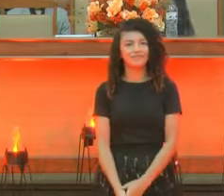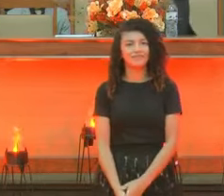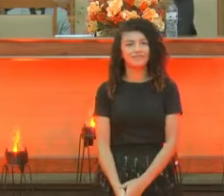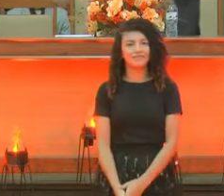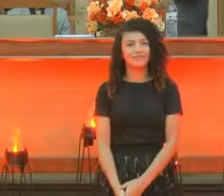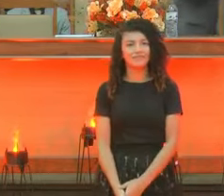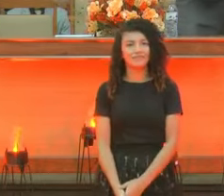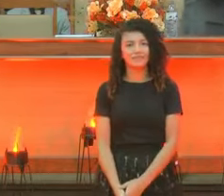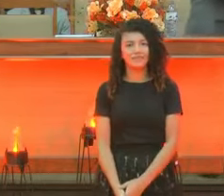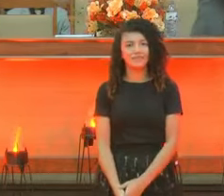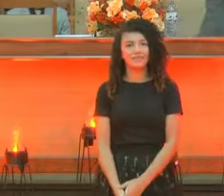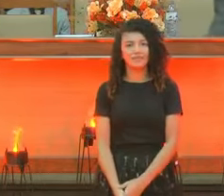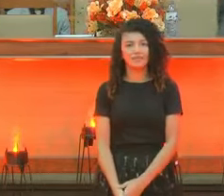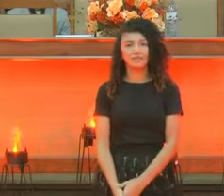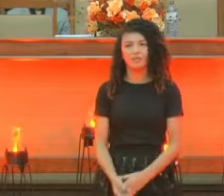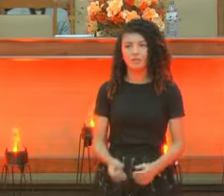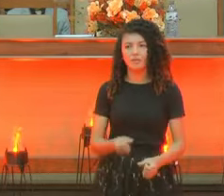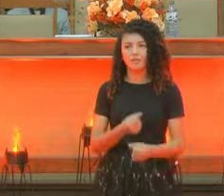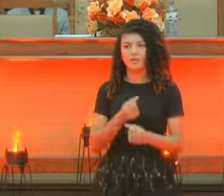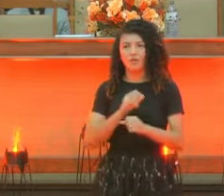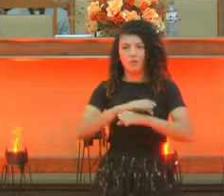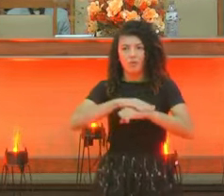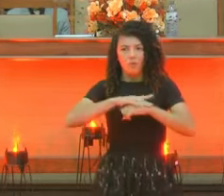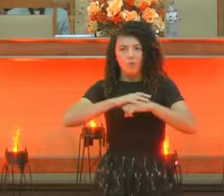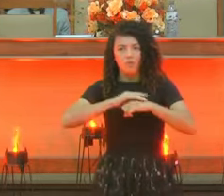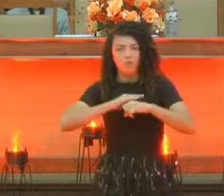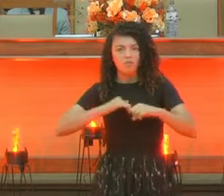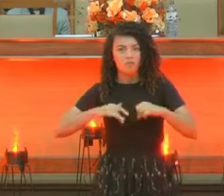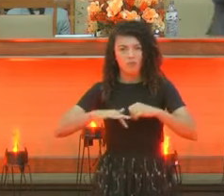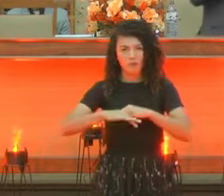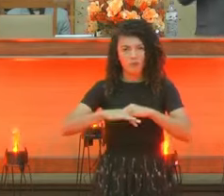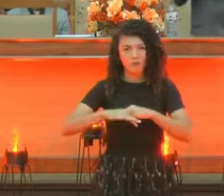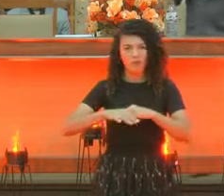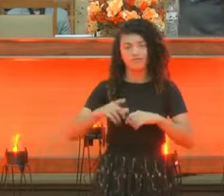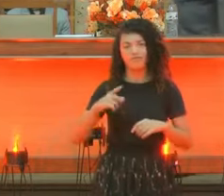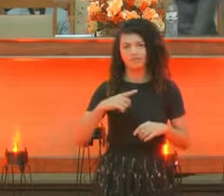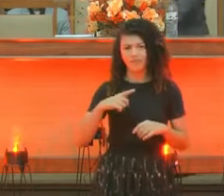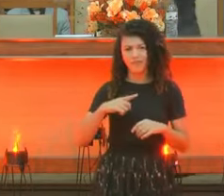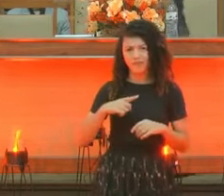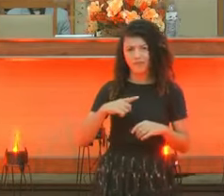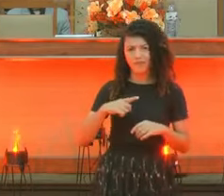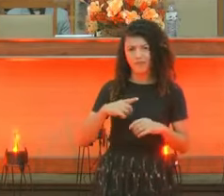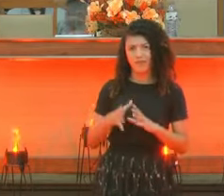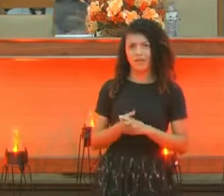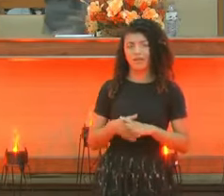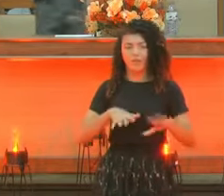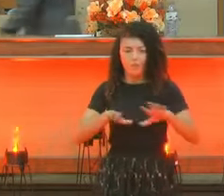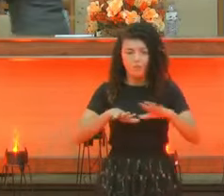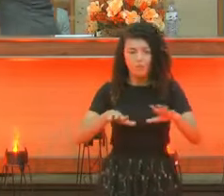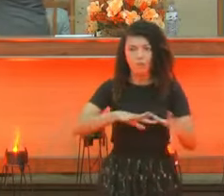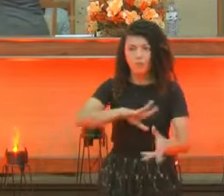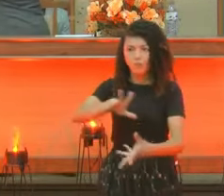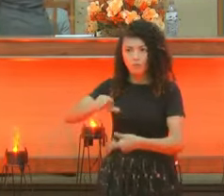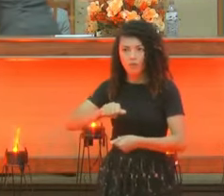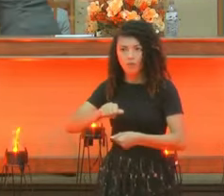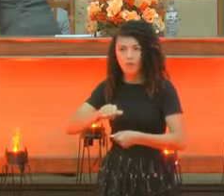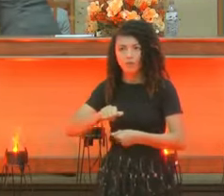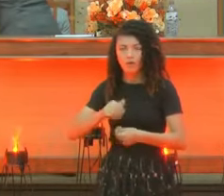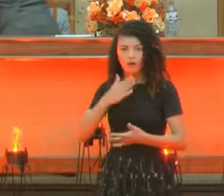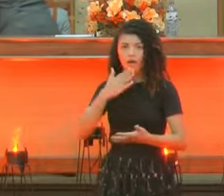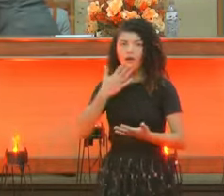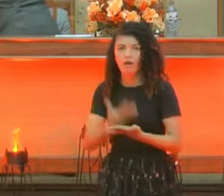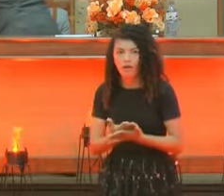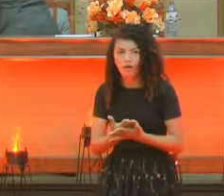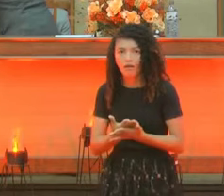Tem Covid? Tem. Mas eu vou andar angustiado? Não. Tem terremoto? Tem. Eu vou ficar perplexo?